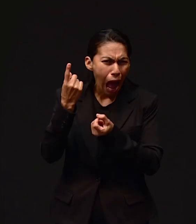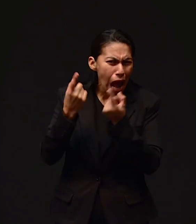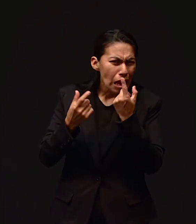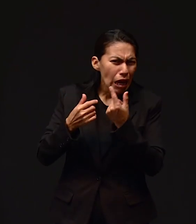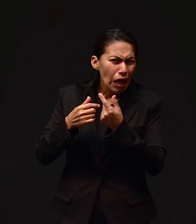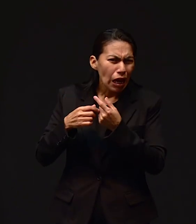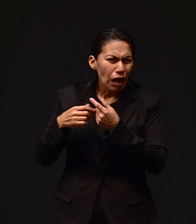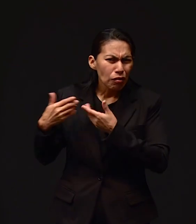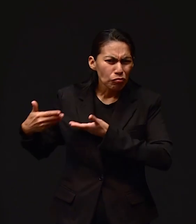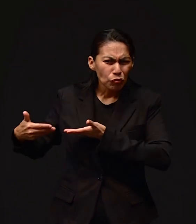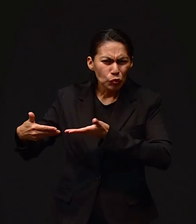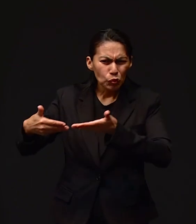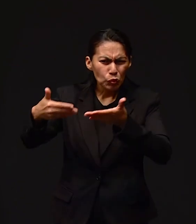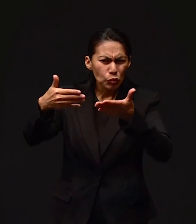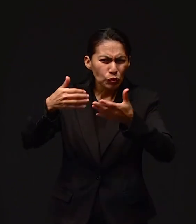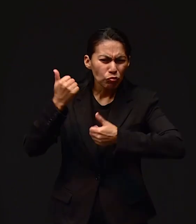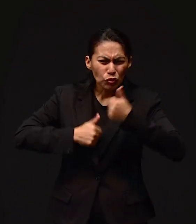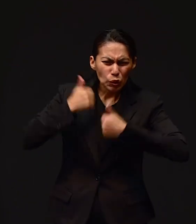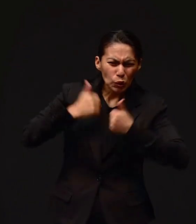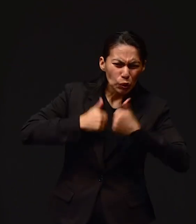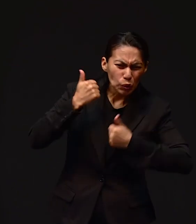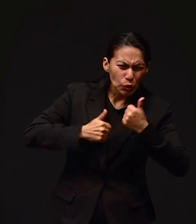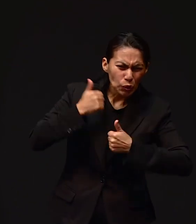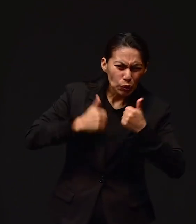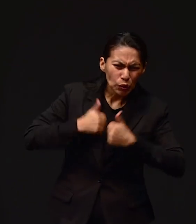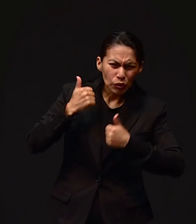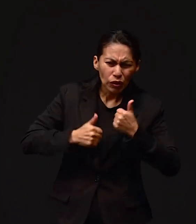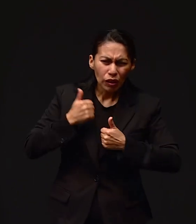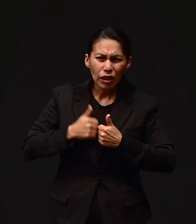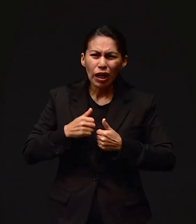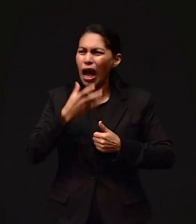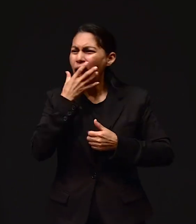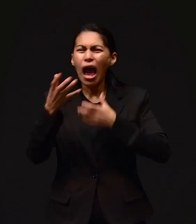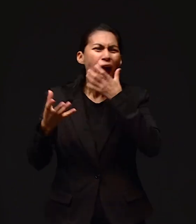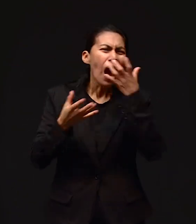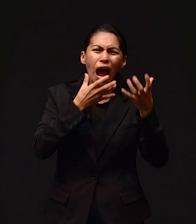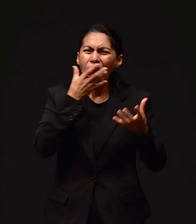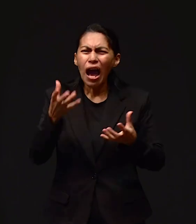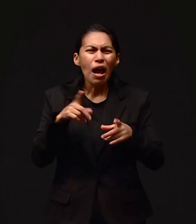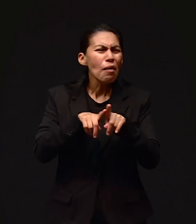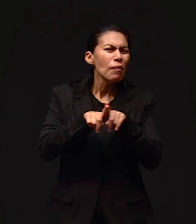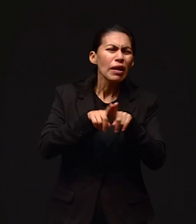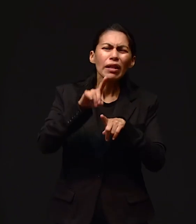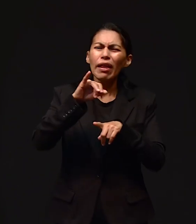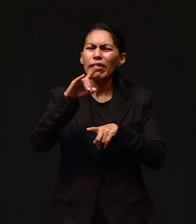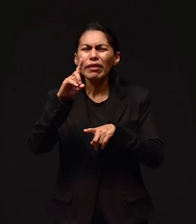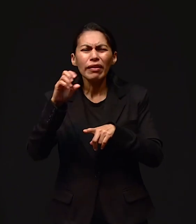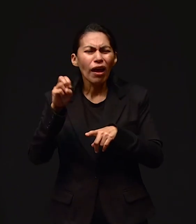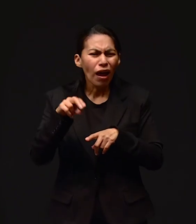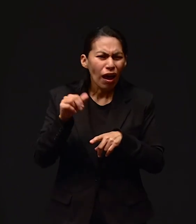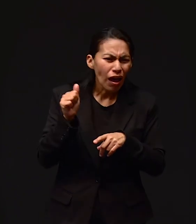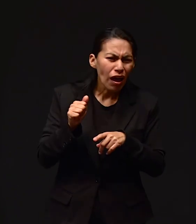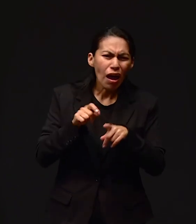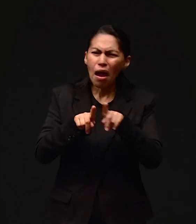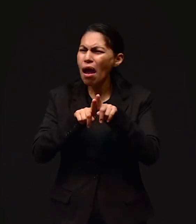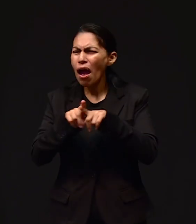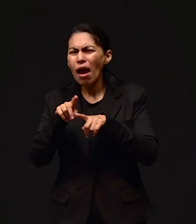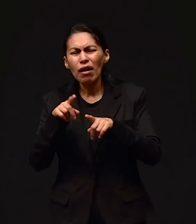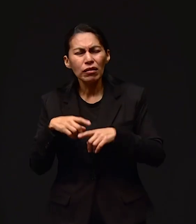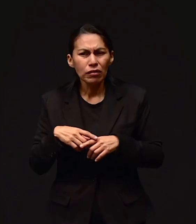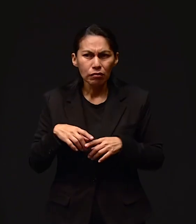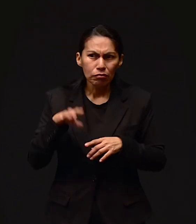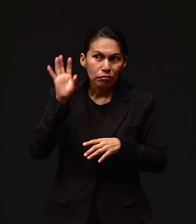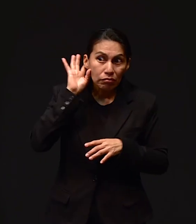corriendo por la calle, sí. la casa estaba así a flor de calle. Y venían, hermana Dina, hermana Dina. ¿Qué pasó? Oh,